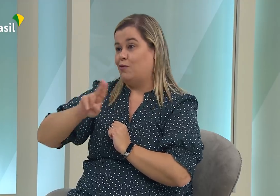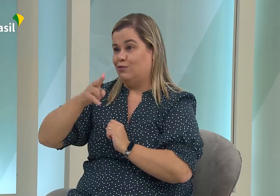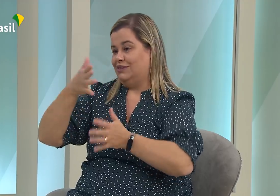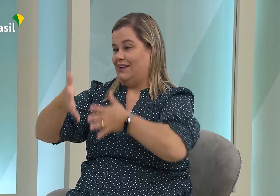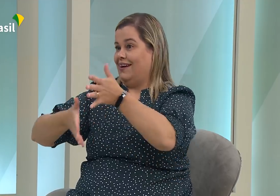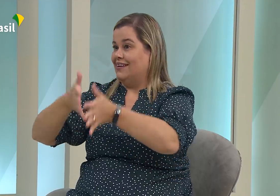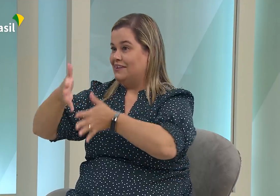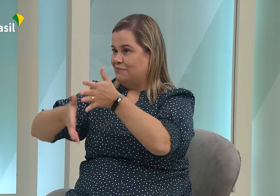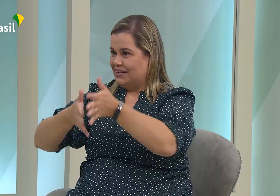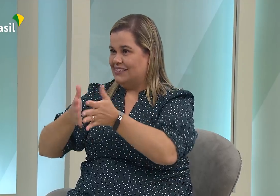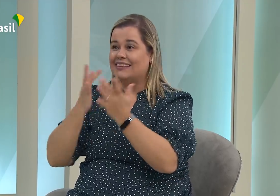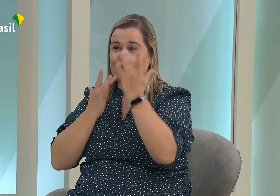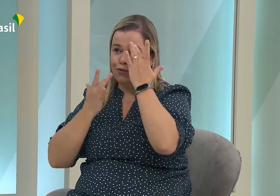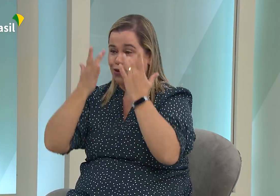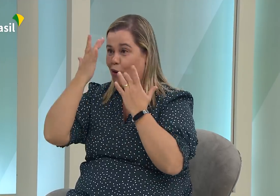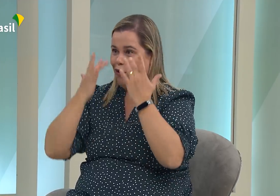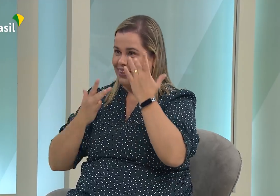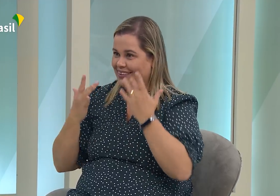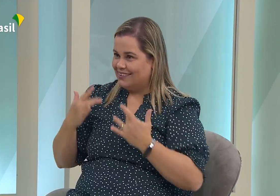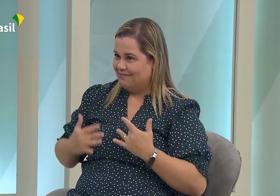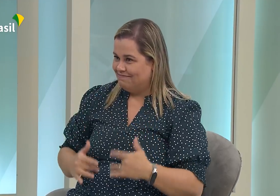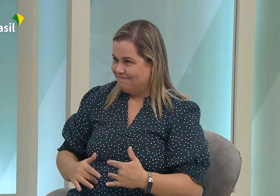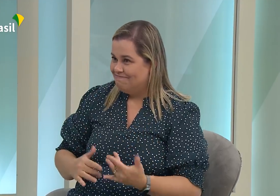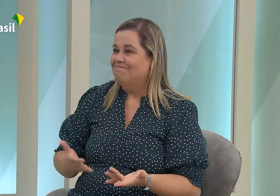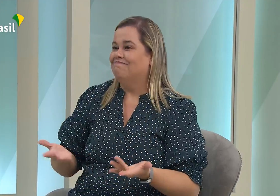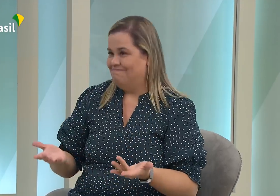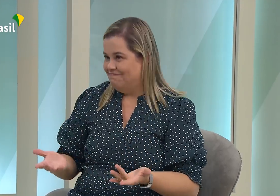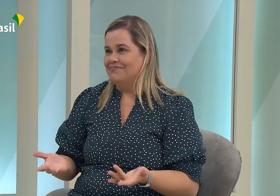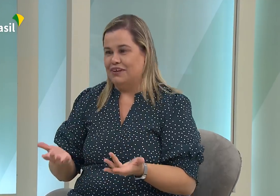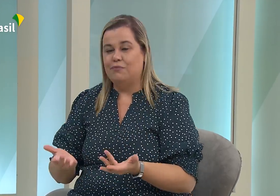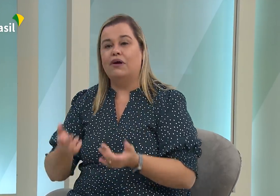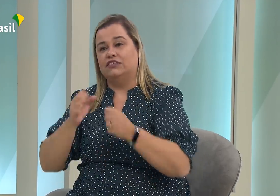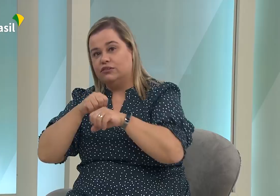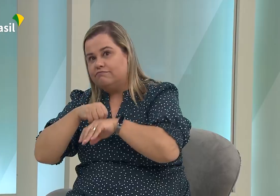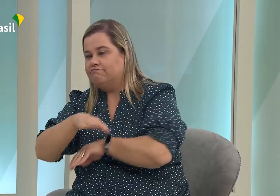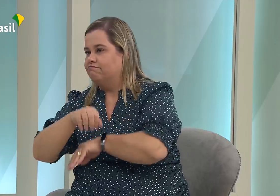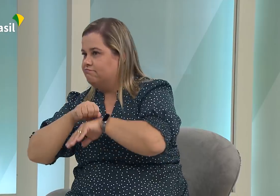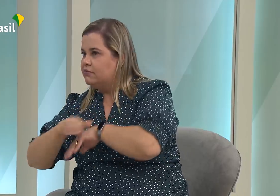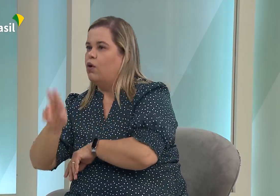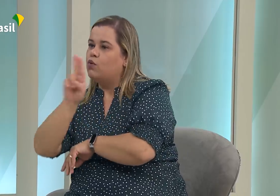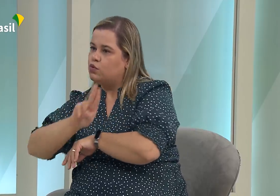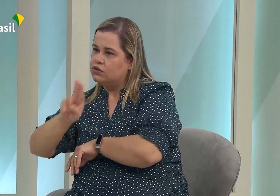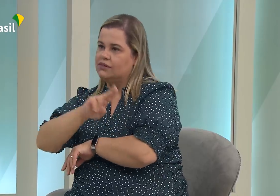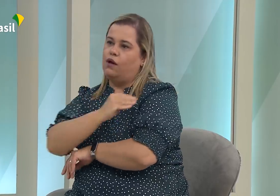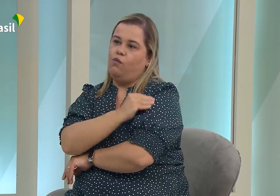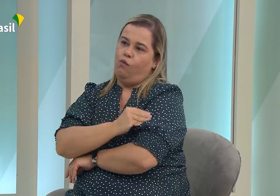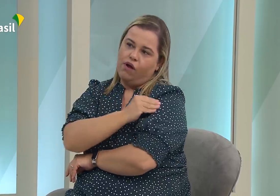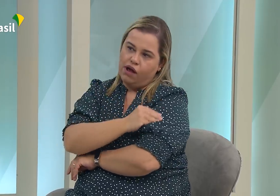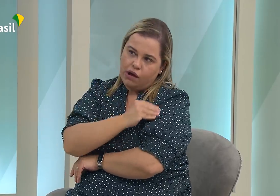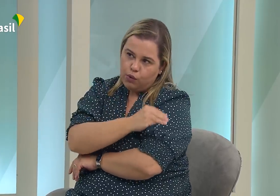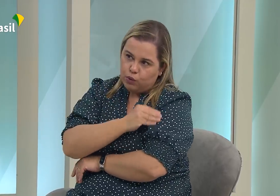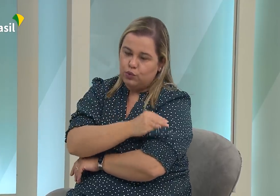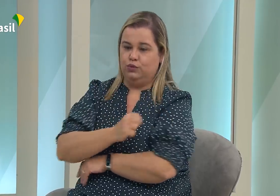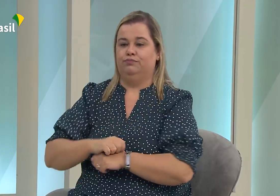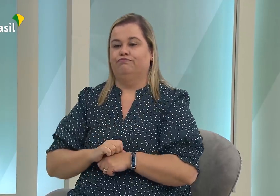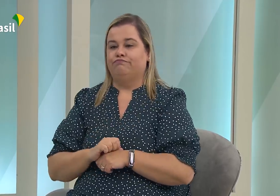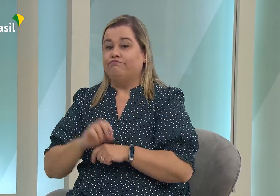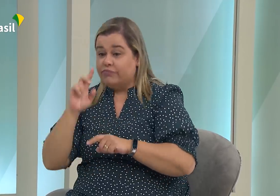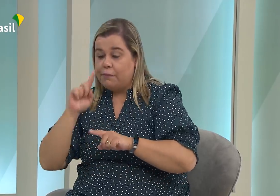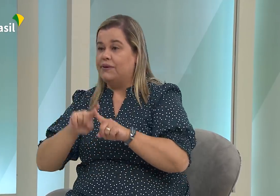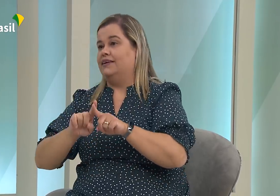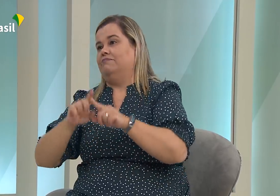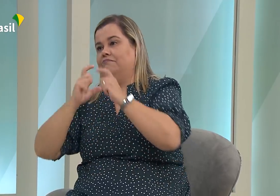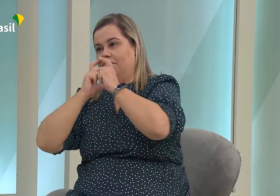usa a bengala, a pessoa surda que sinaliza e toca no rosto, o surdo cego. Então nós